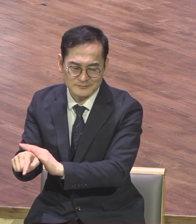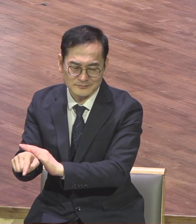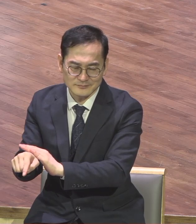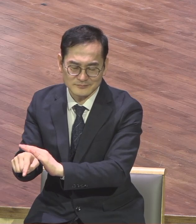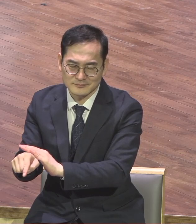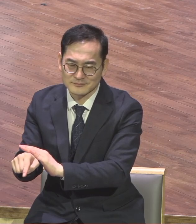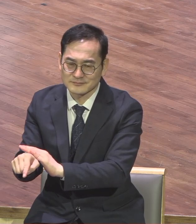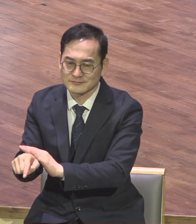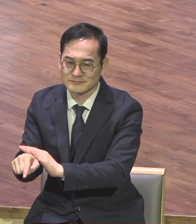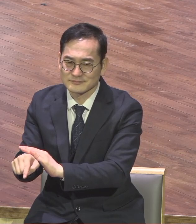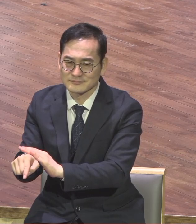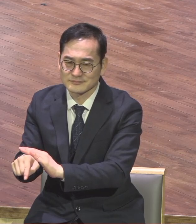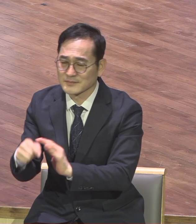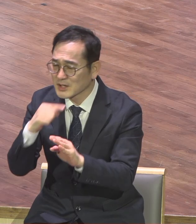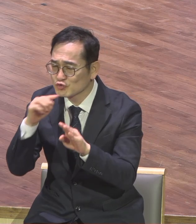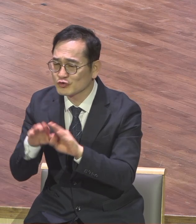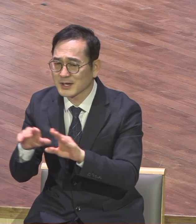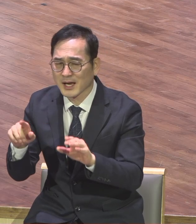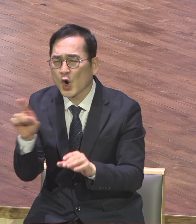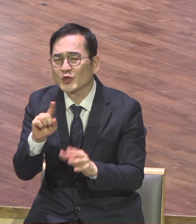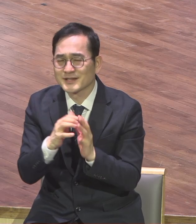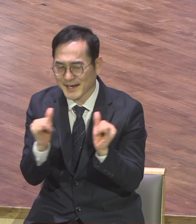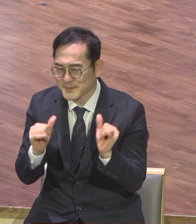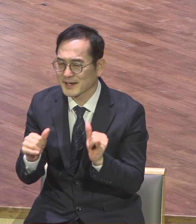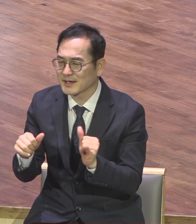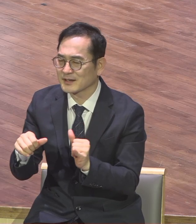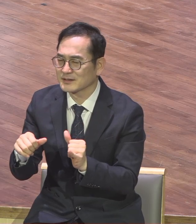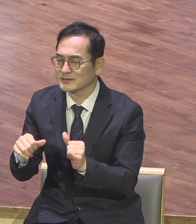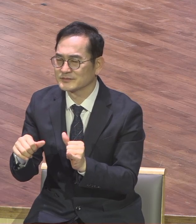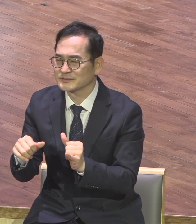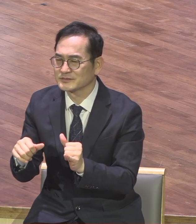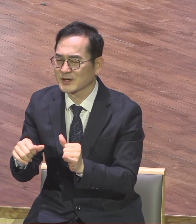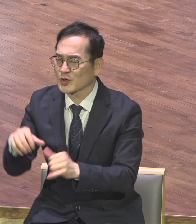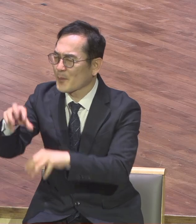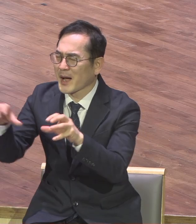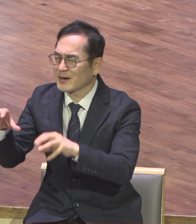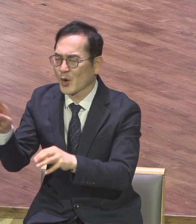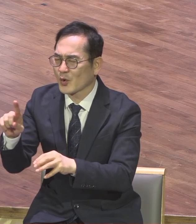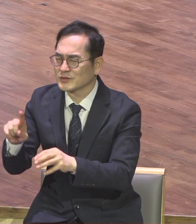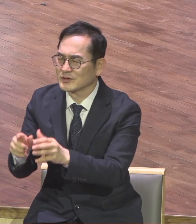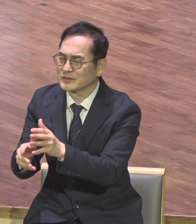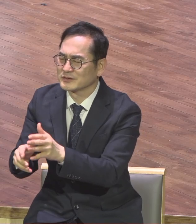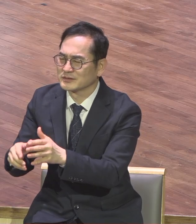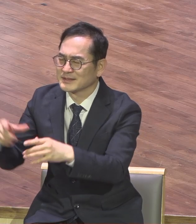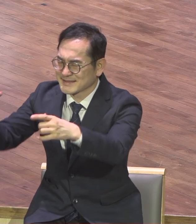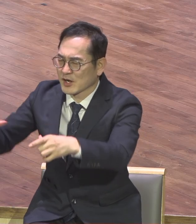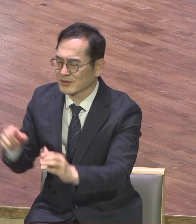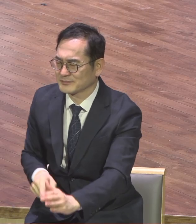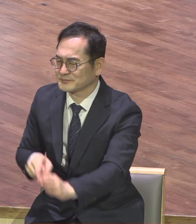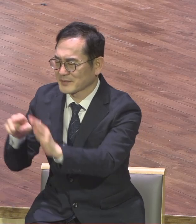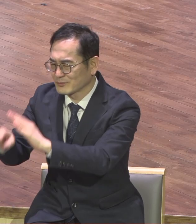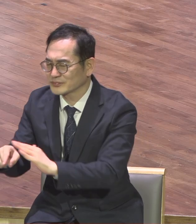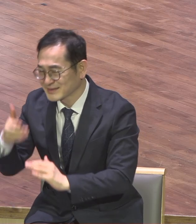주일이 딱 됐어요 주일이 돼가지고 교회를 가야 되겠는데 어느 교회를 가지 그렇게